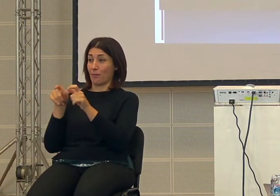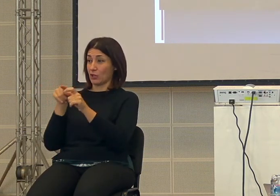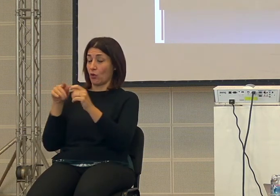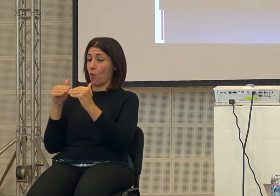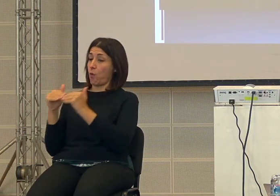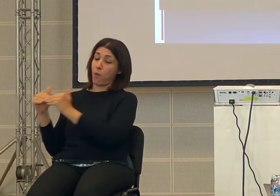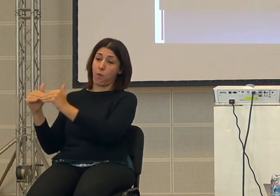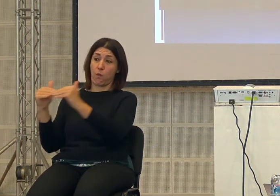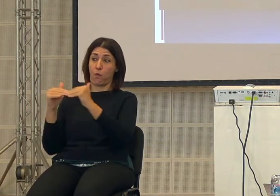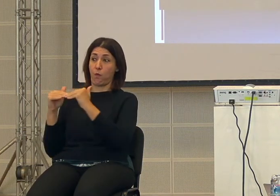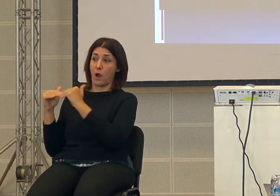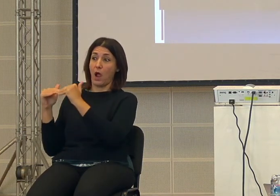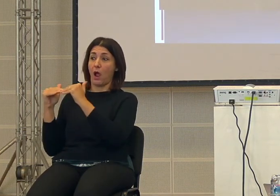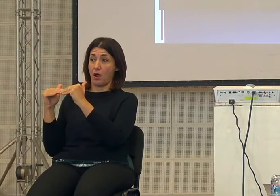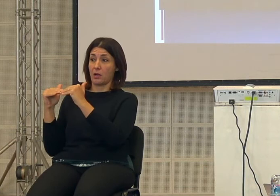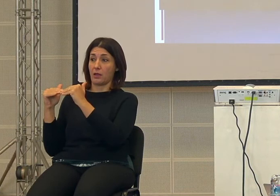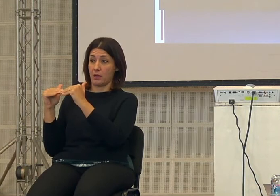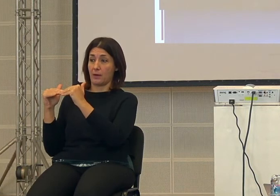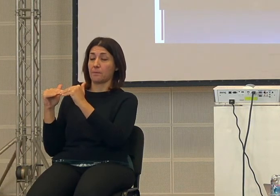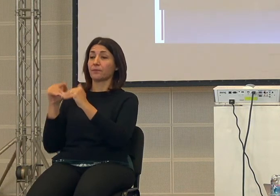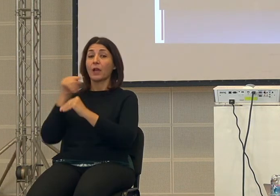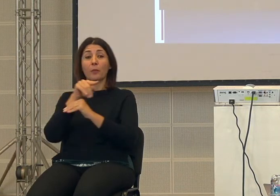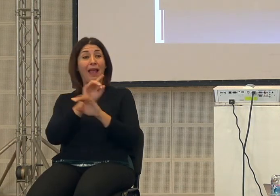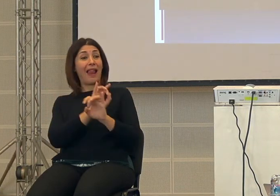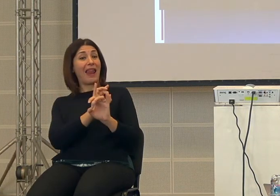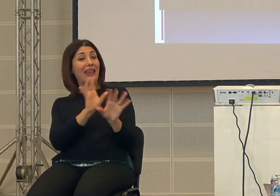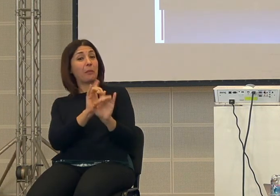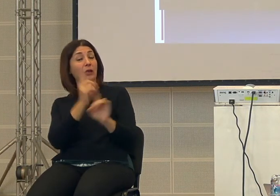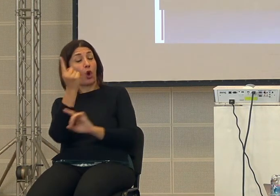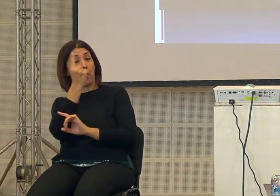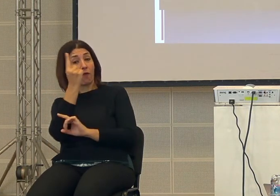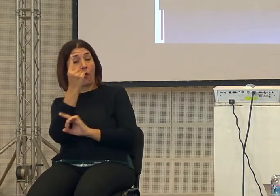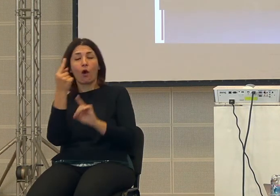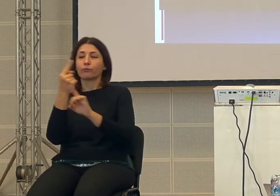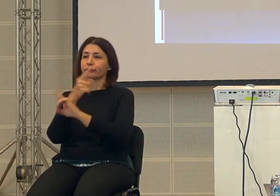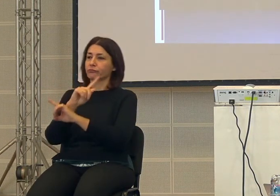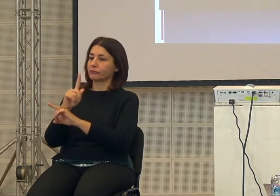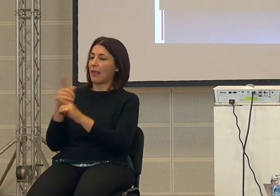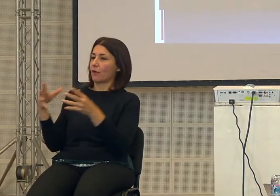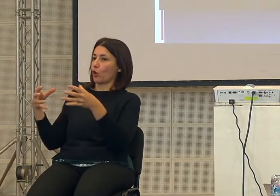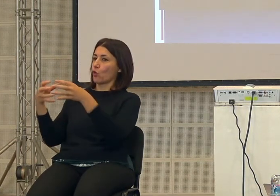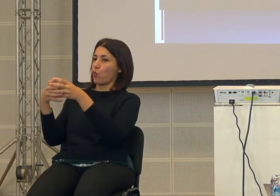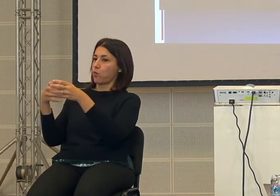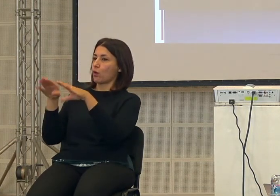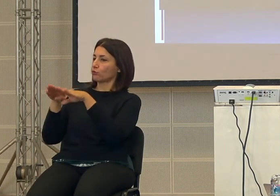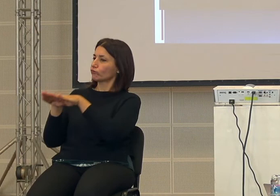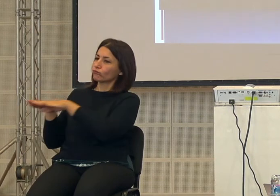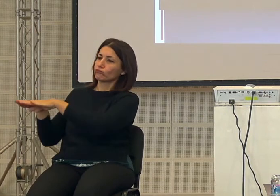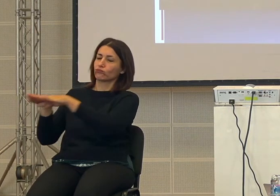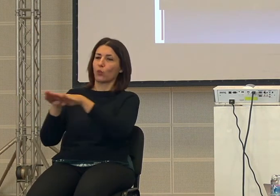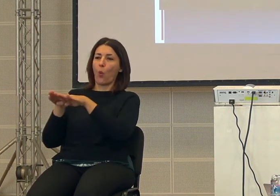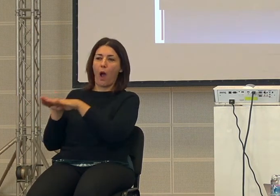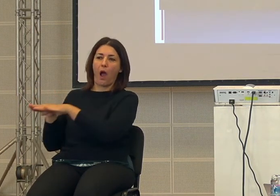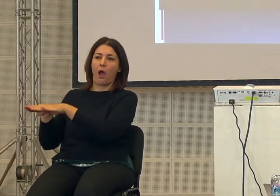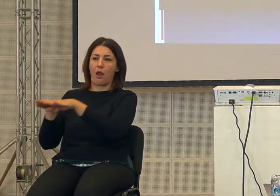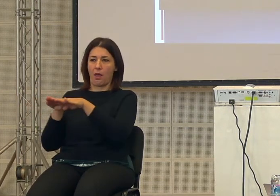sappiamo che poi quindi più della libertà le persone devono essere messe in condizione di essere tutte uguali non ci